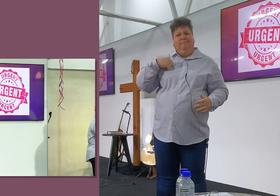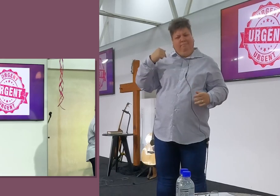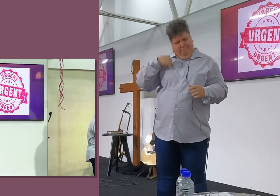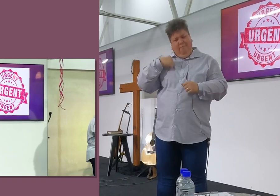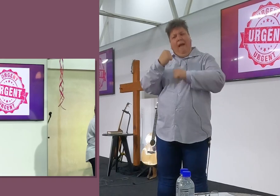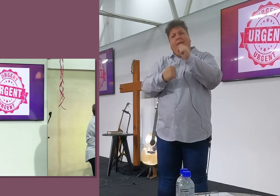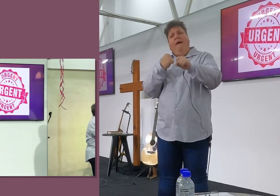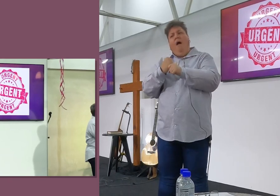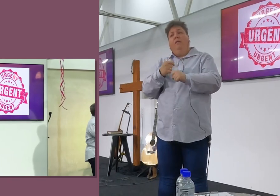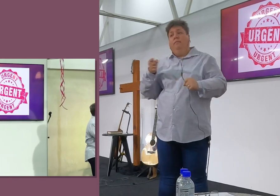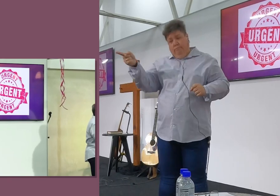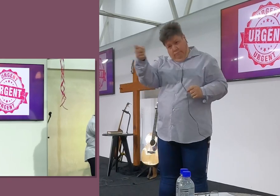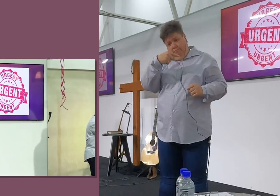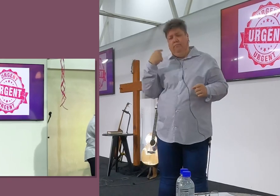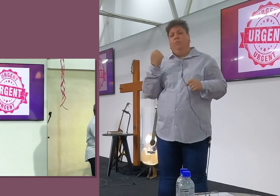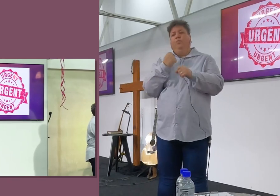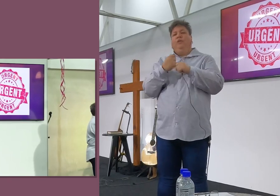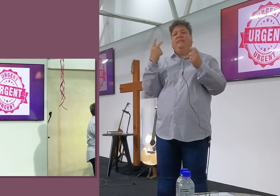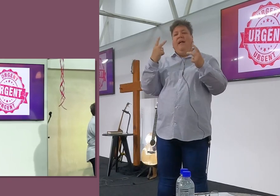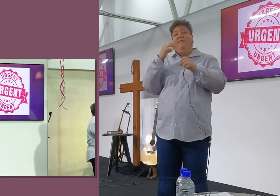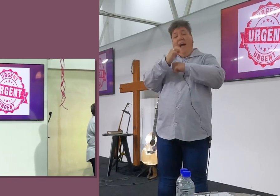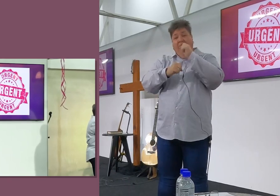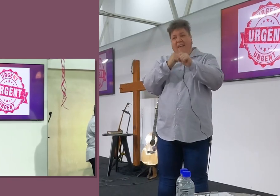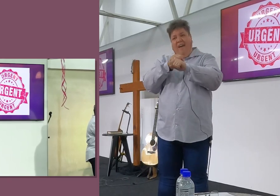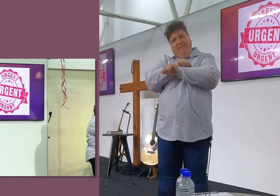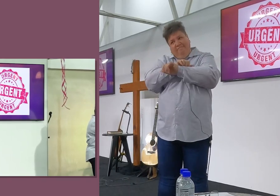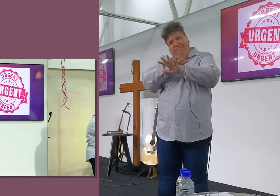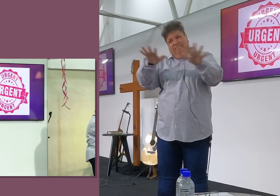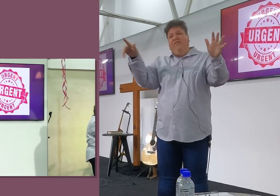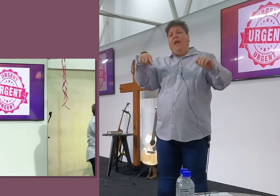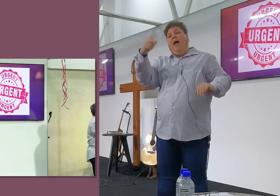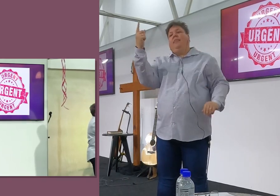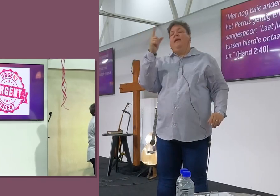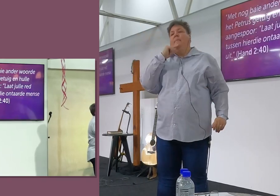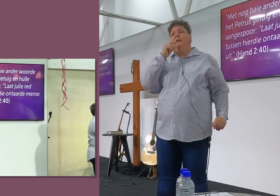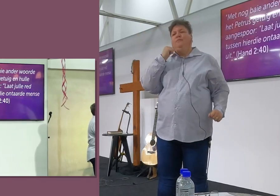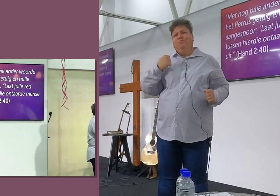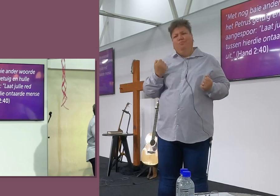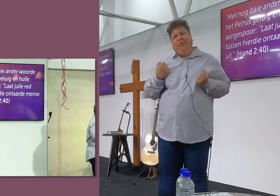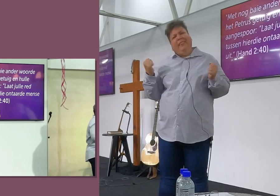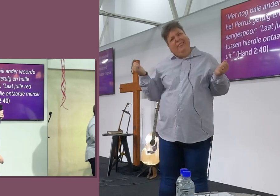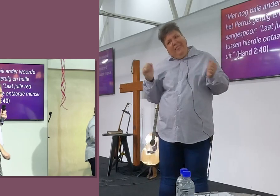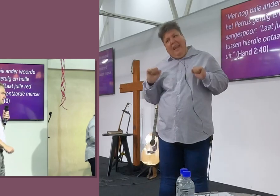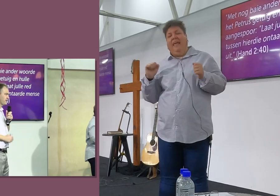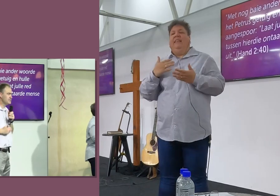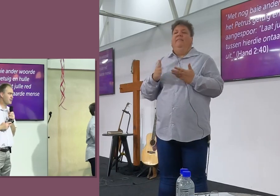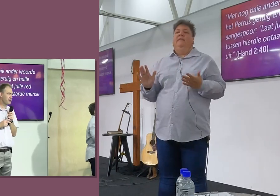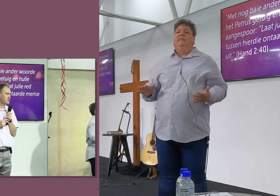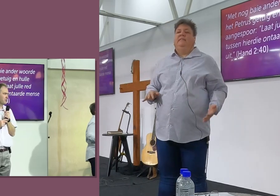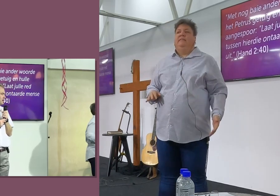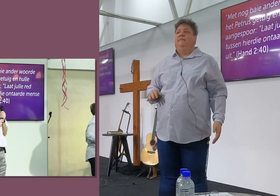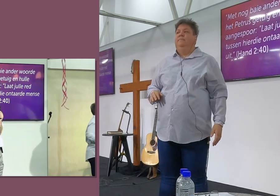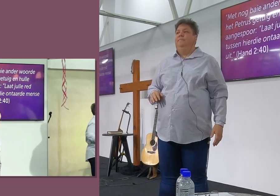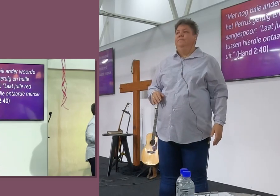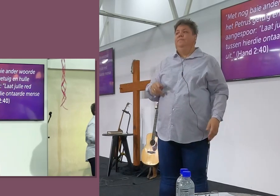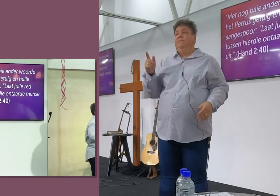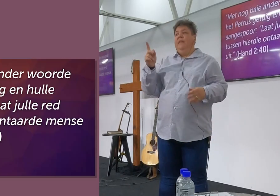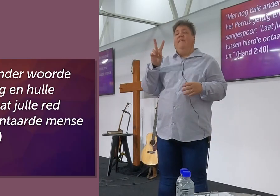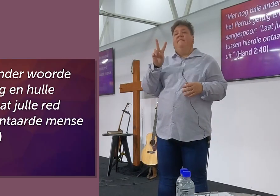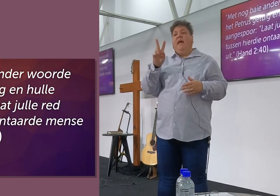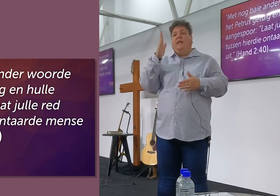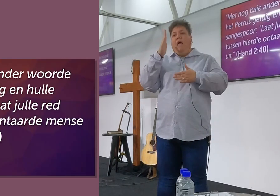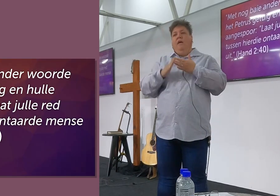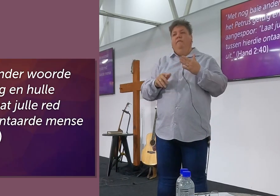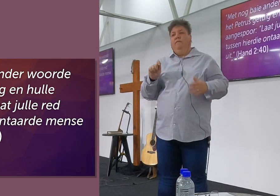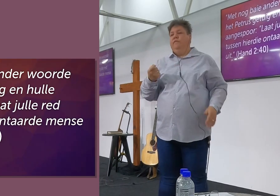moet ek en jy doelbewust die genade uitstral na ander mense. Daar moet die dringendheid by ons wees om mense in. Hier is my vers waarmee ek afsluit. Kenneth,